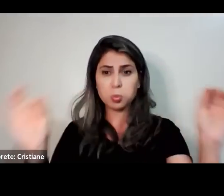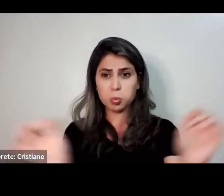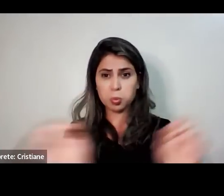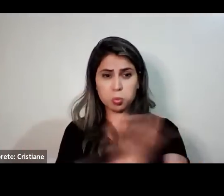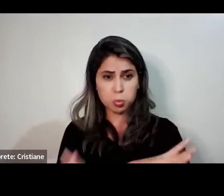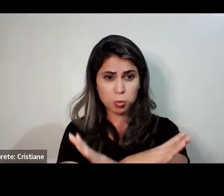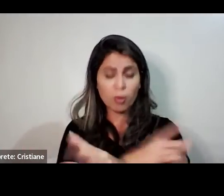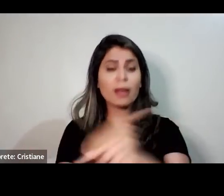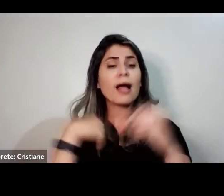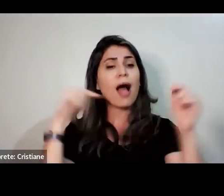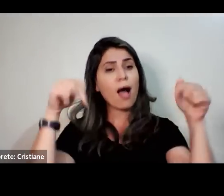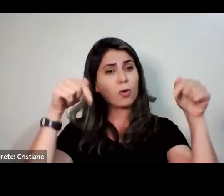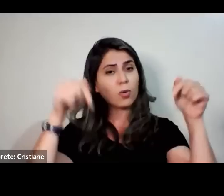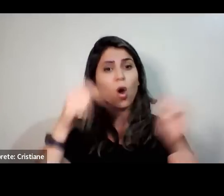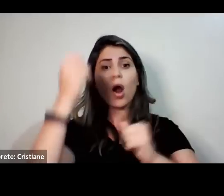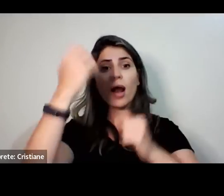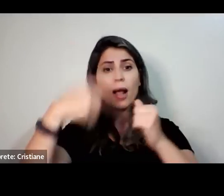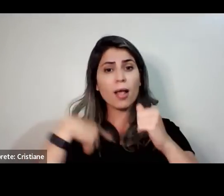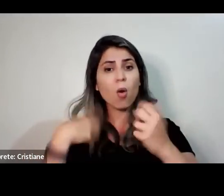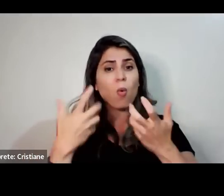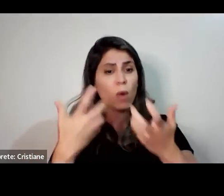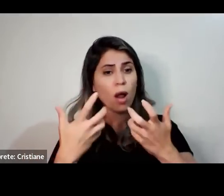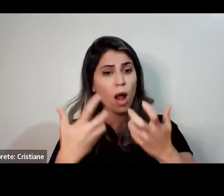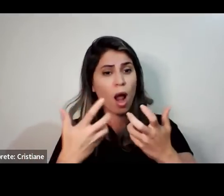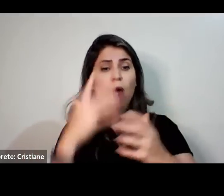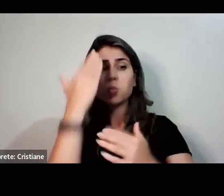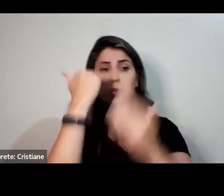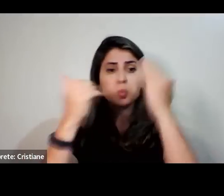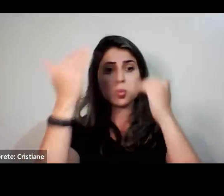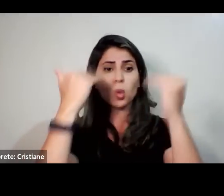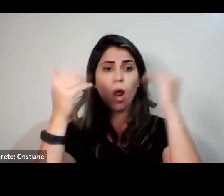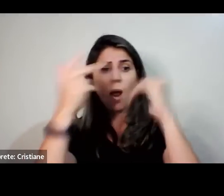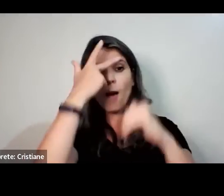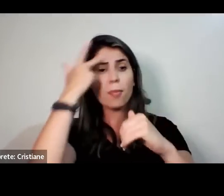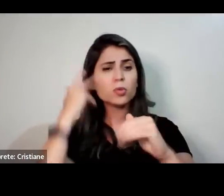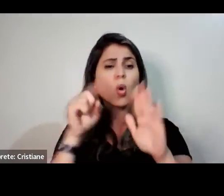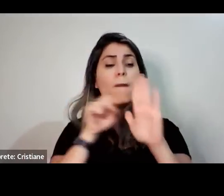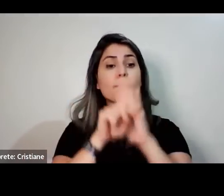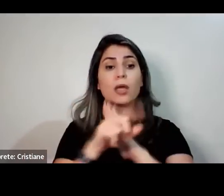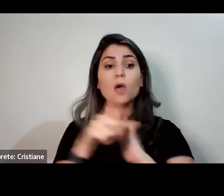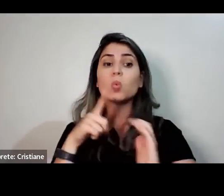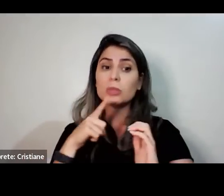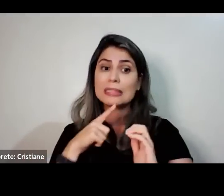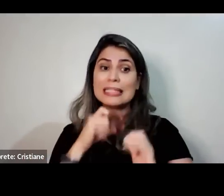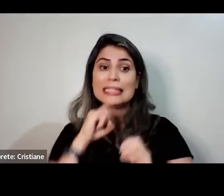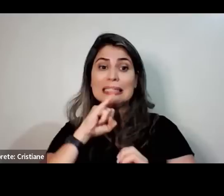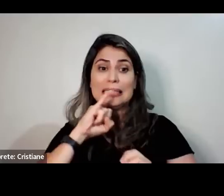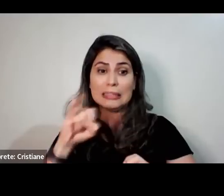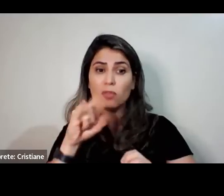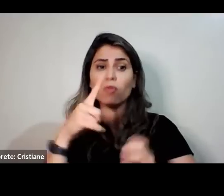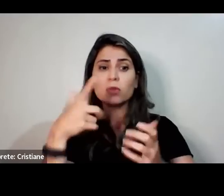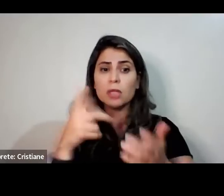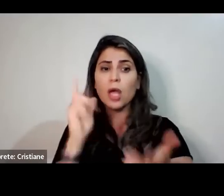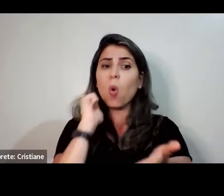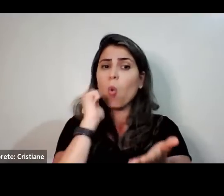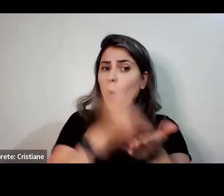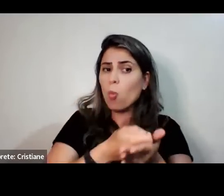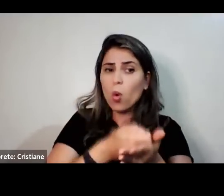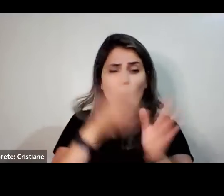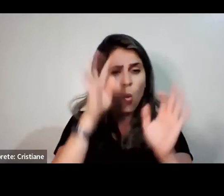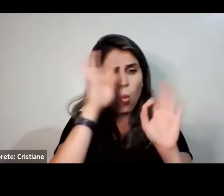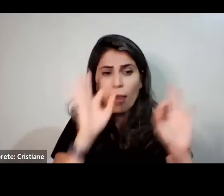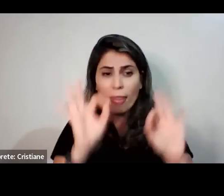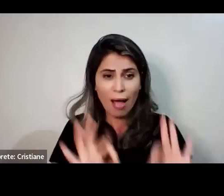esclarecer algo que você talvez tenha ficado. E qualquer coisa, se você não quiser